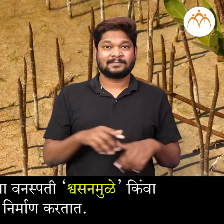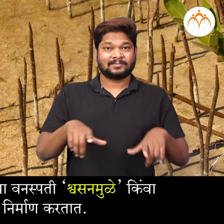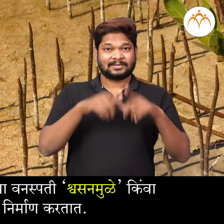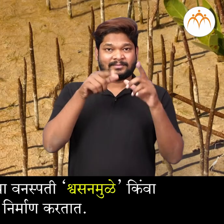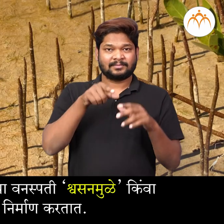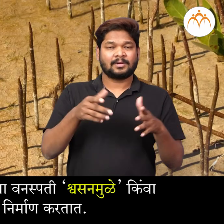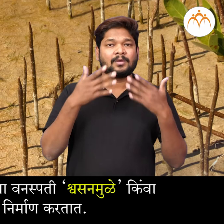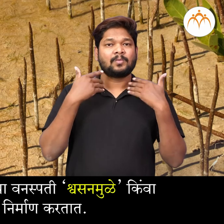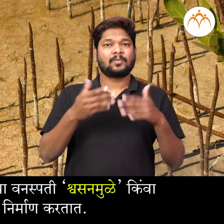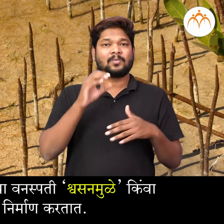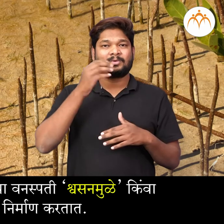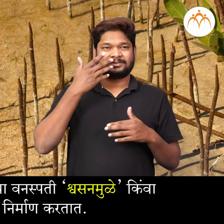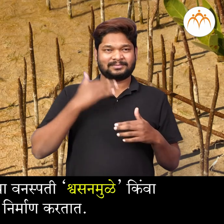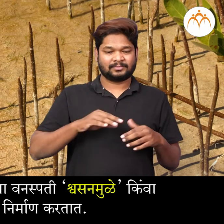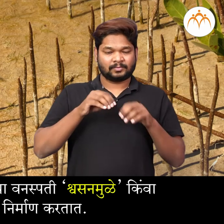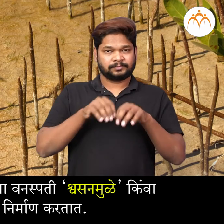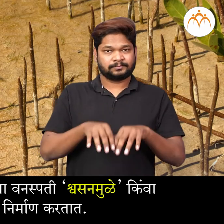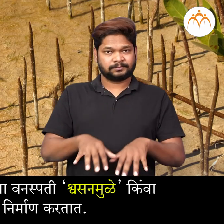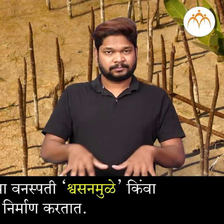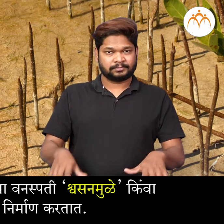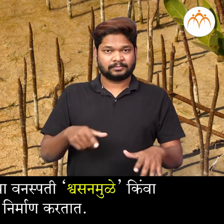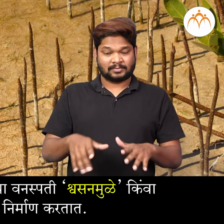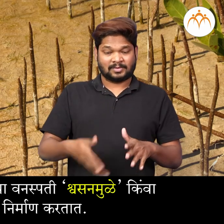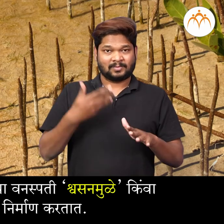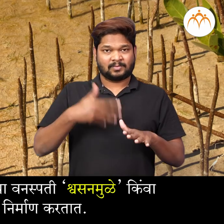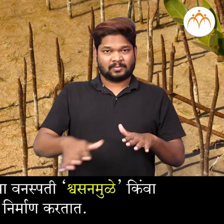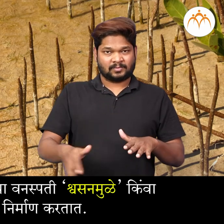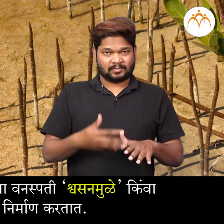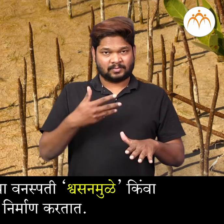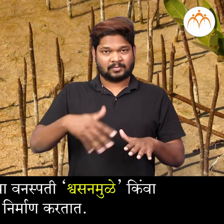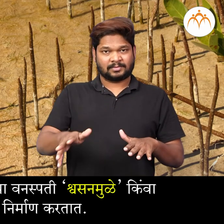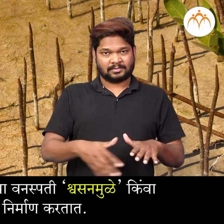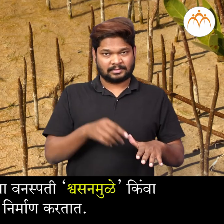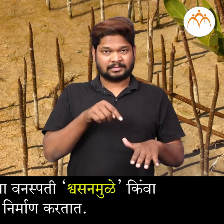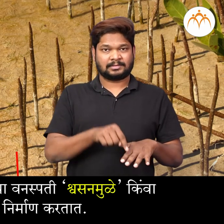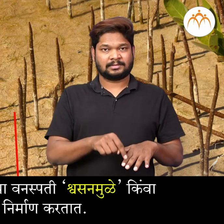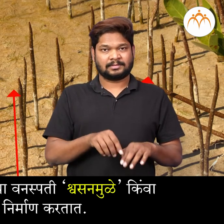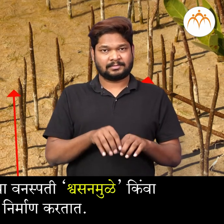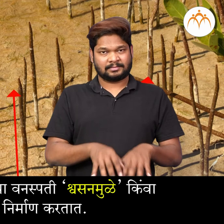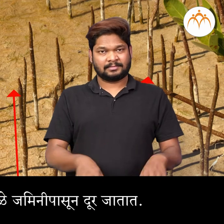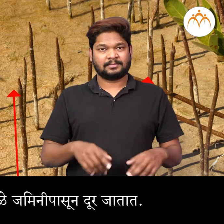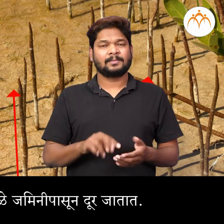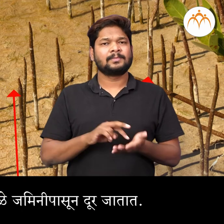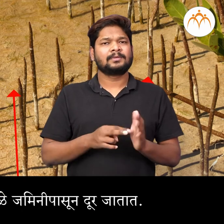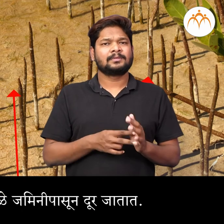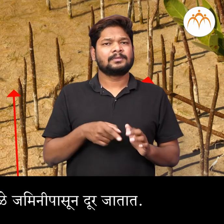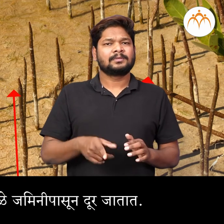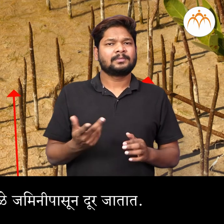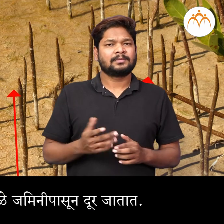गहने चाठी या न्यूमेटो फोर्स निर्मान करतात लक्षाद गया श्वसन